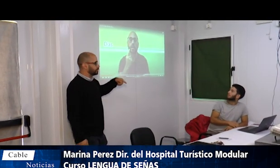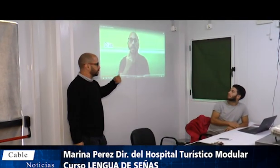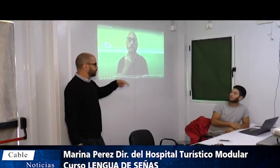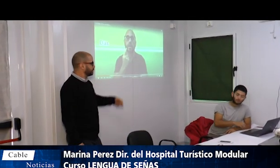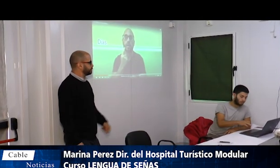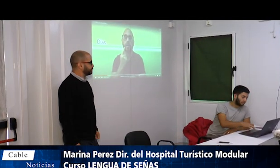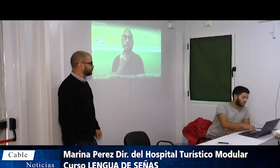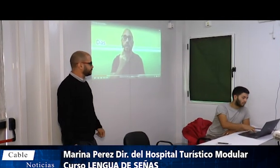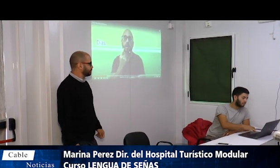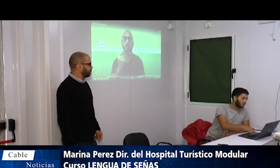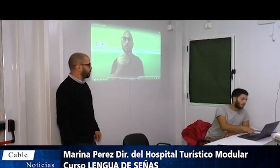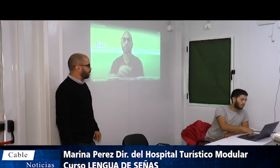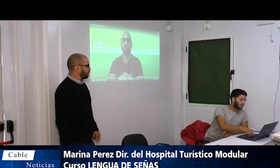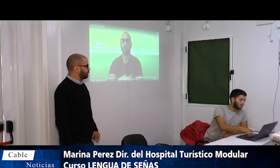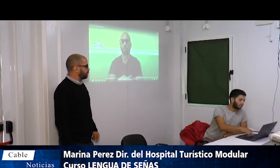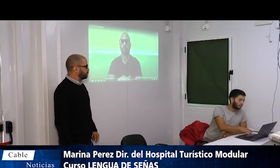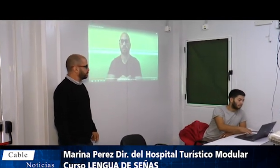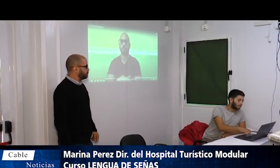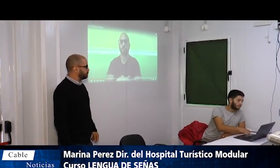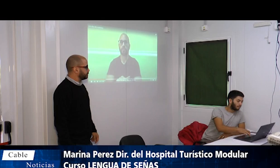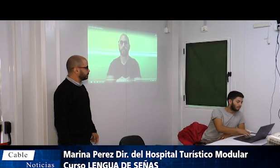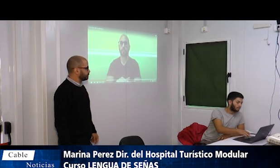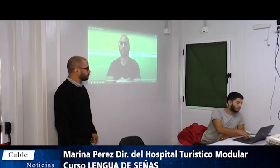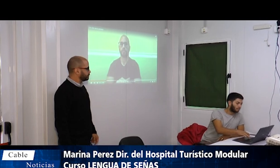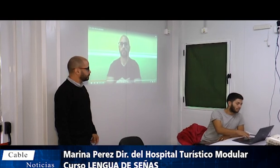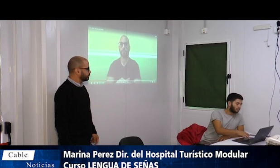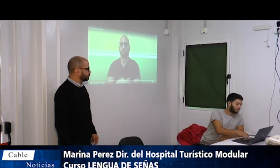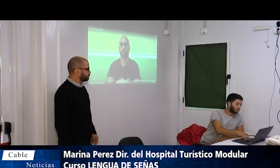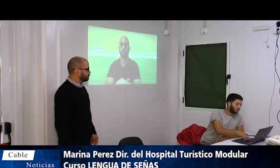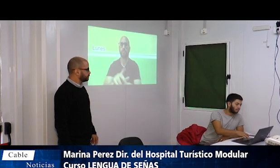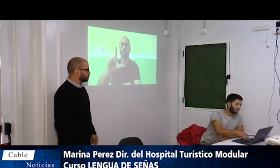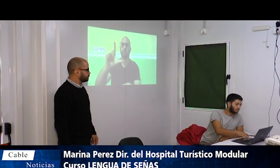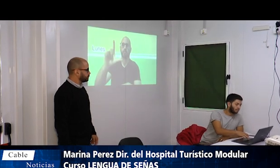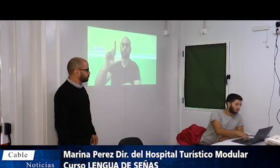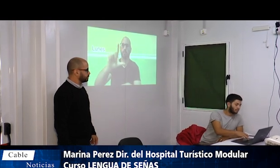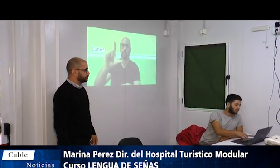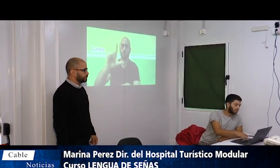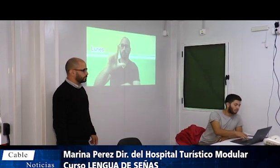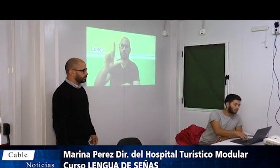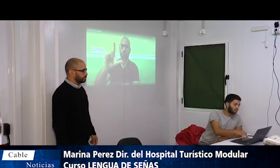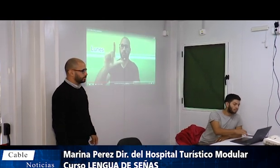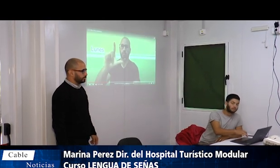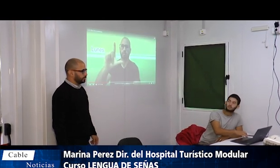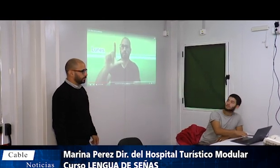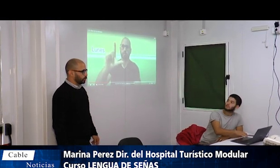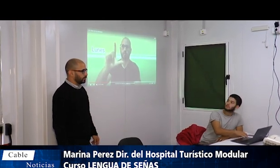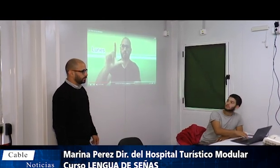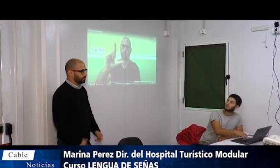el ejército y gente del área programática y también gente del hospital Zambic de Iguazú. Es una